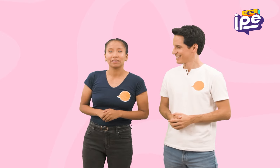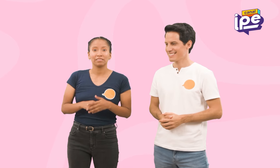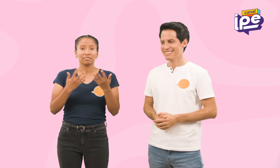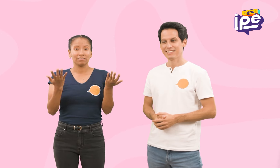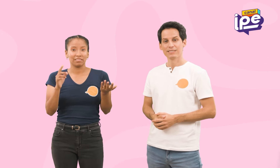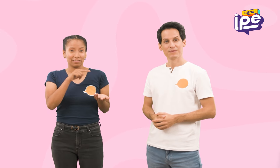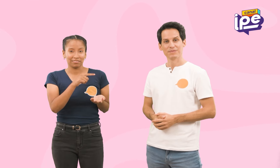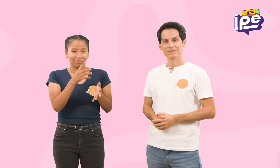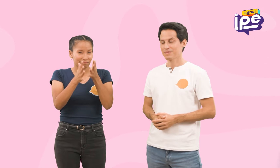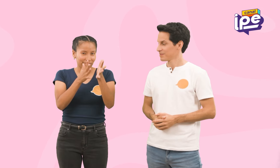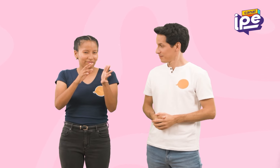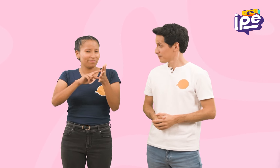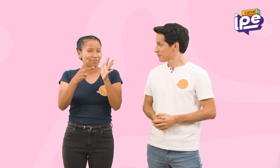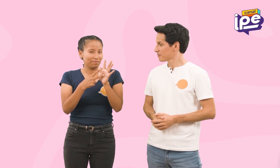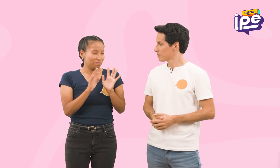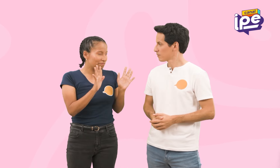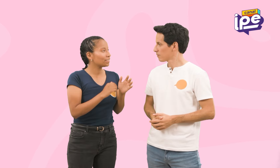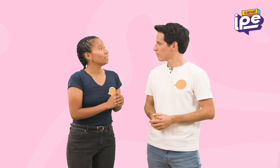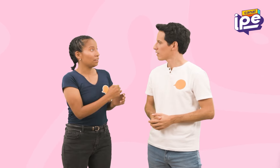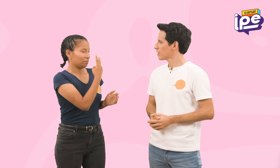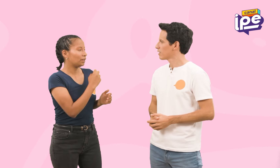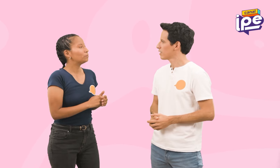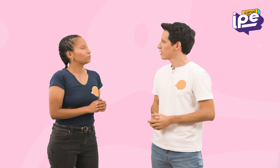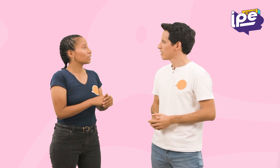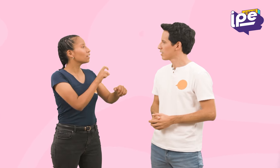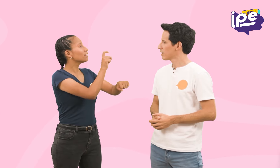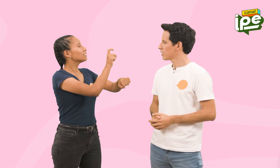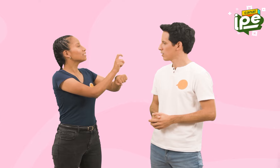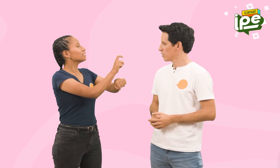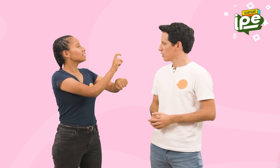Ahora, Miki, a ver. ¿Qué significa esta seña?